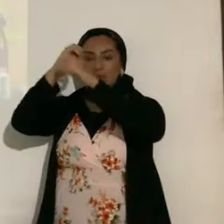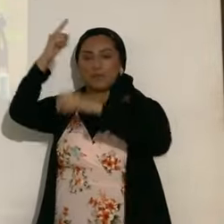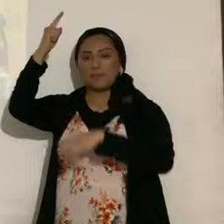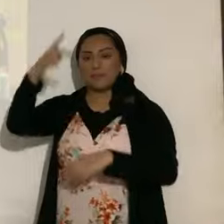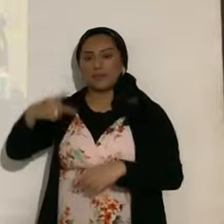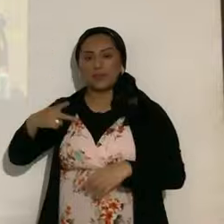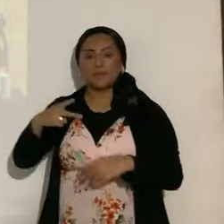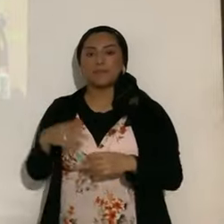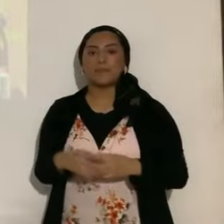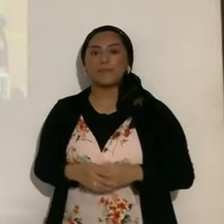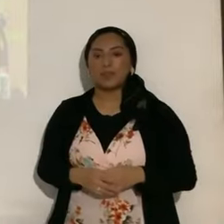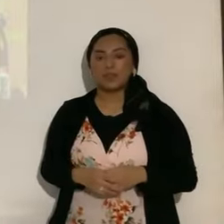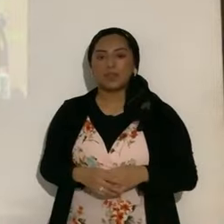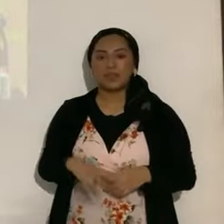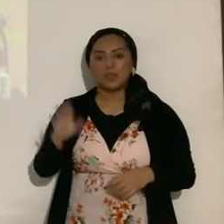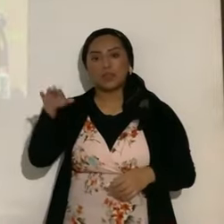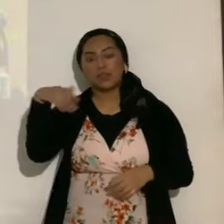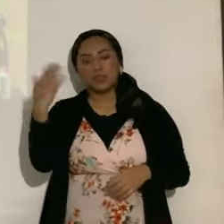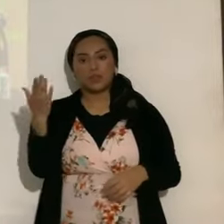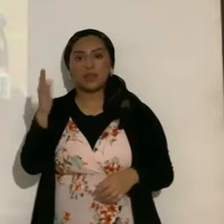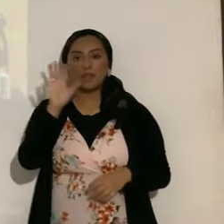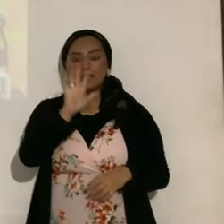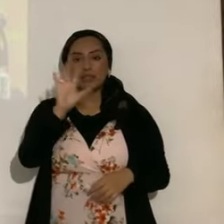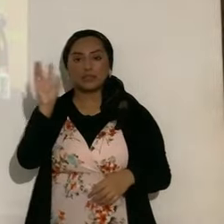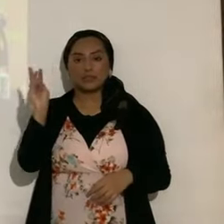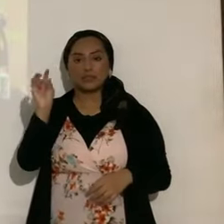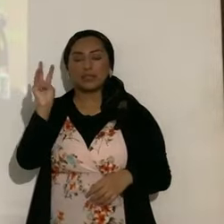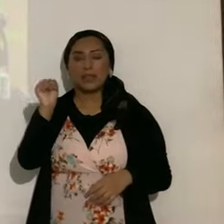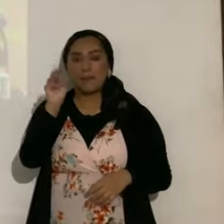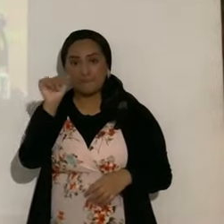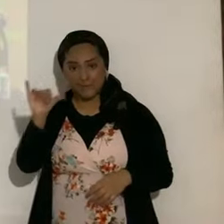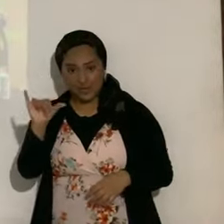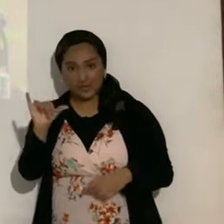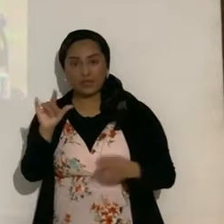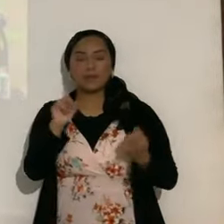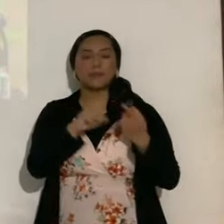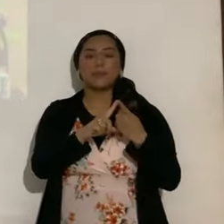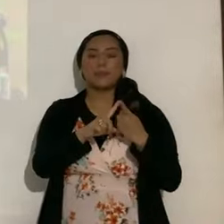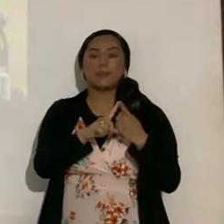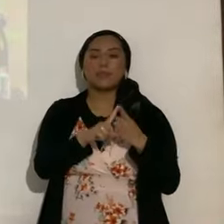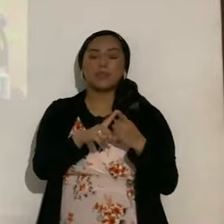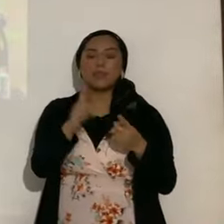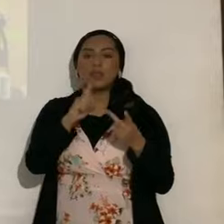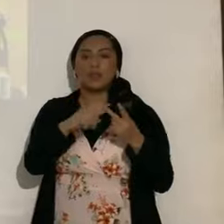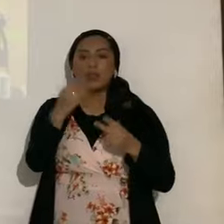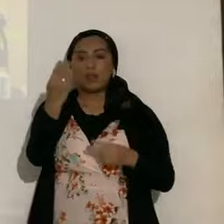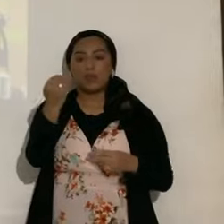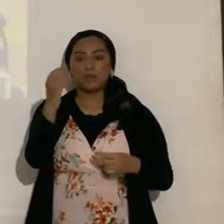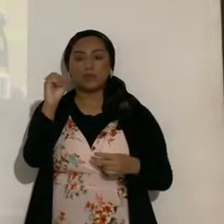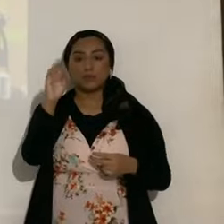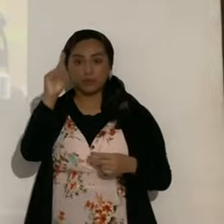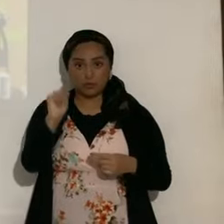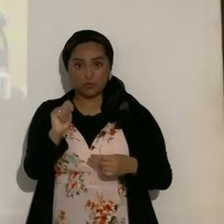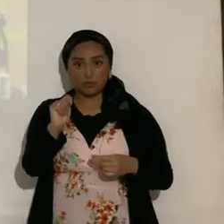entonces será otro del 5 al 6 de mayo, de este año 2023, penumbral, el 14 de octubre del año 2023,